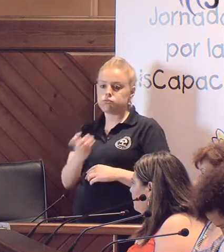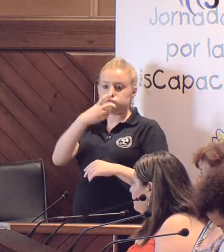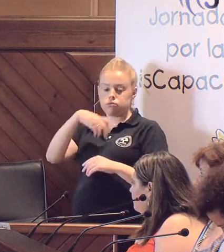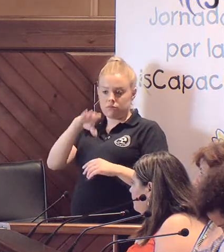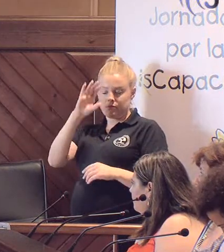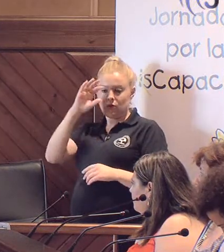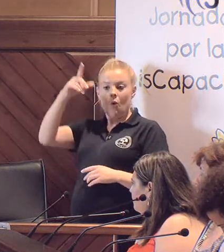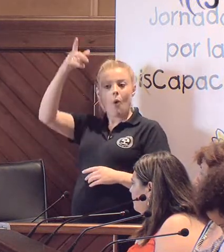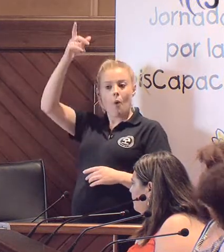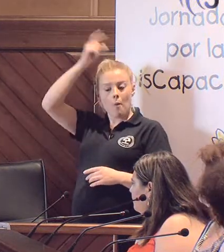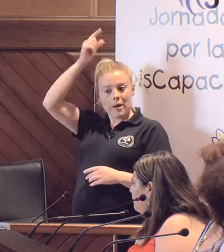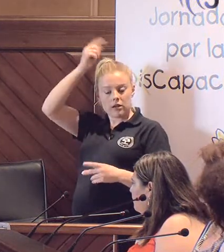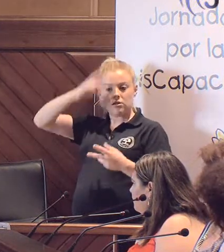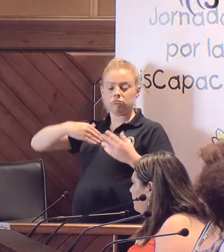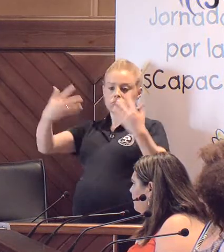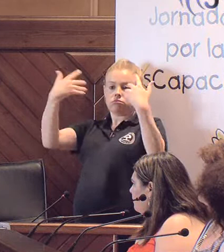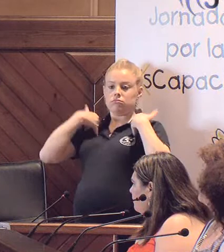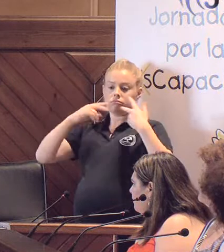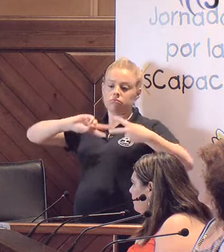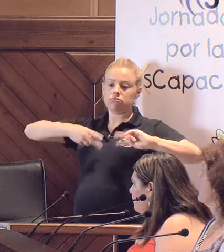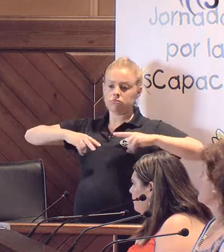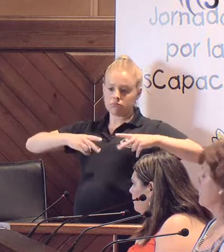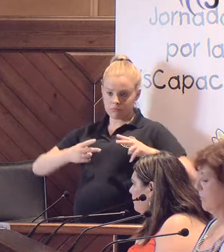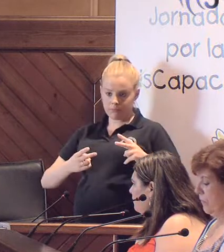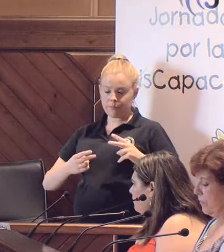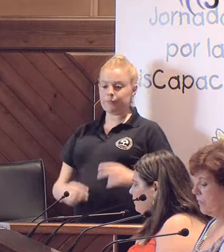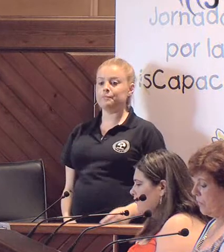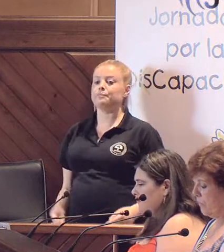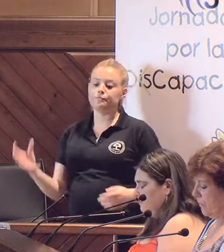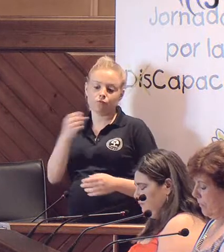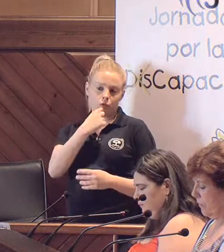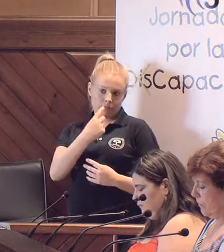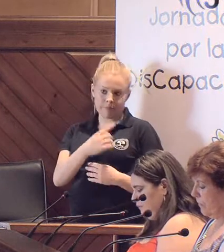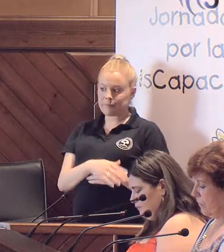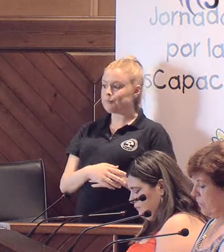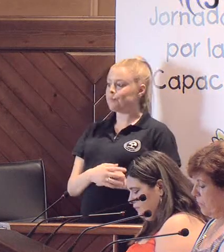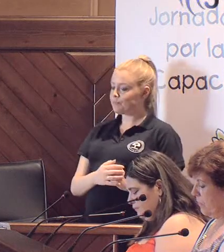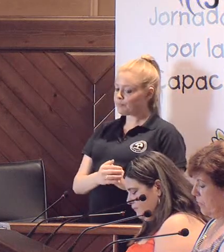María Fernández, que se está ocupando de interpretar todo lo que decimos.